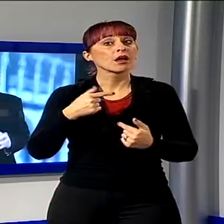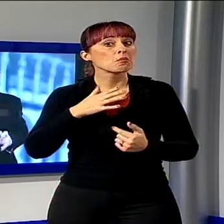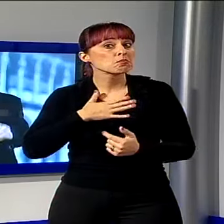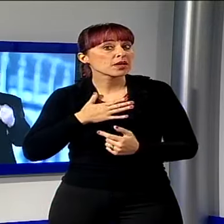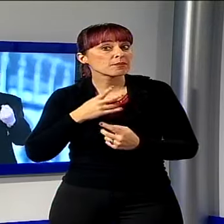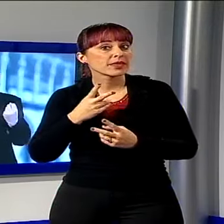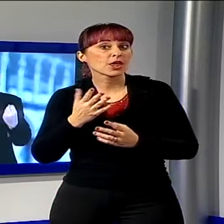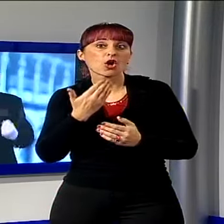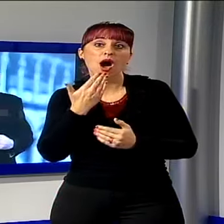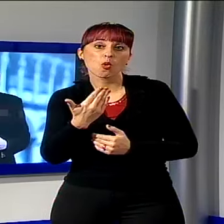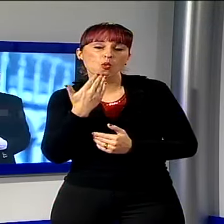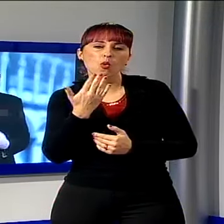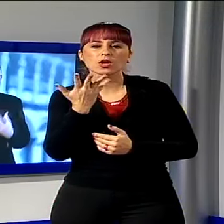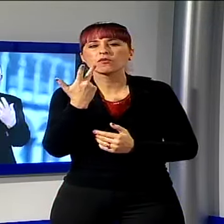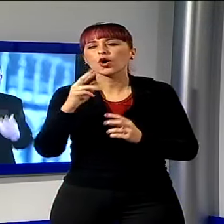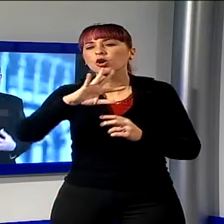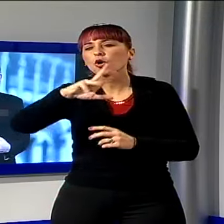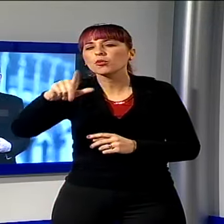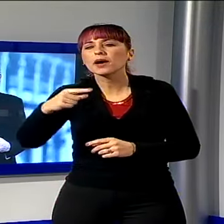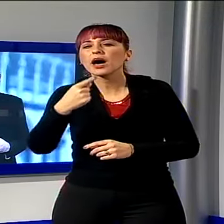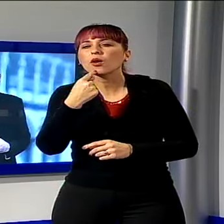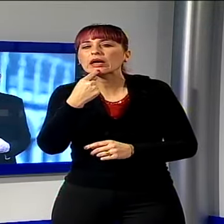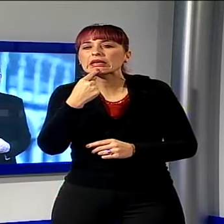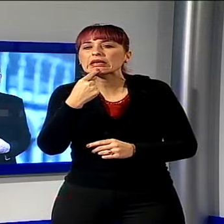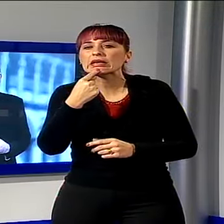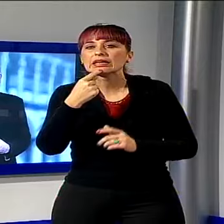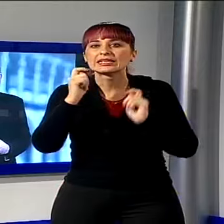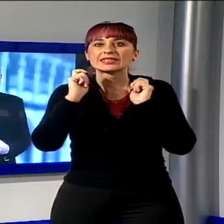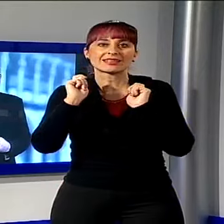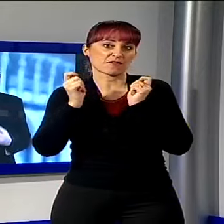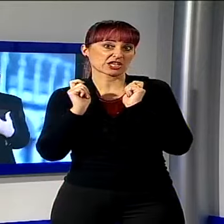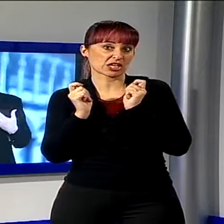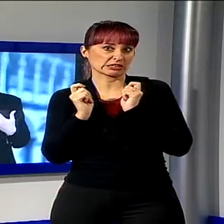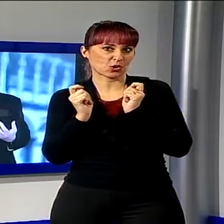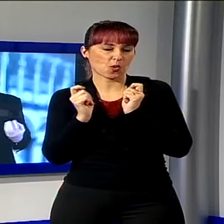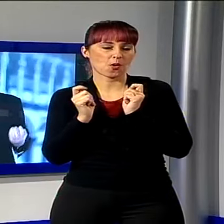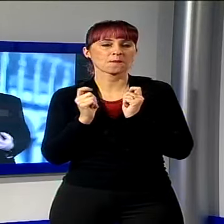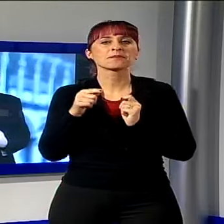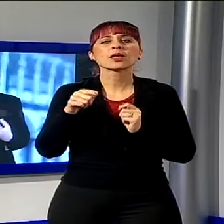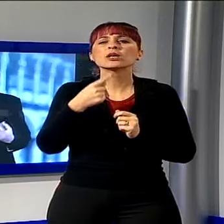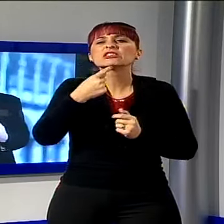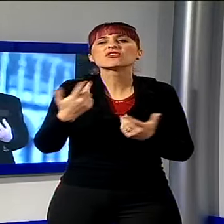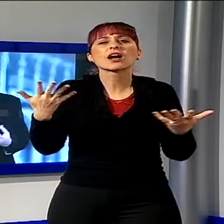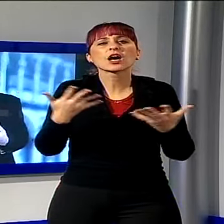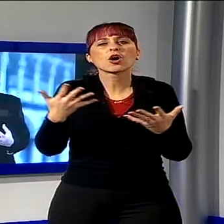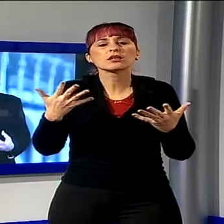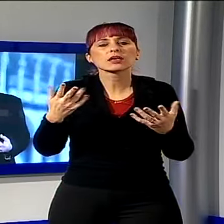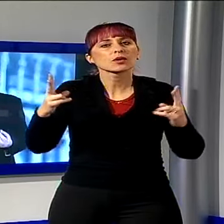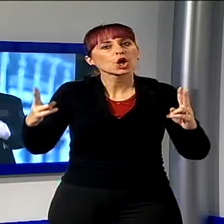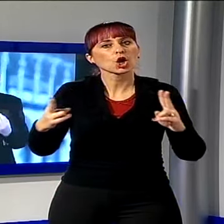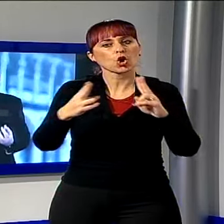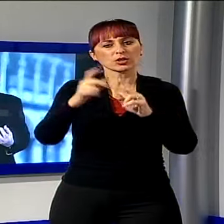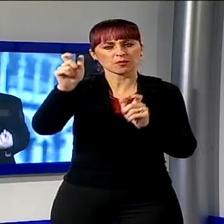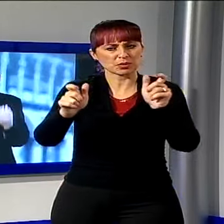rubare quasi dalle parole note di San Francesco, il quale augurava, quando incontrava le